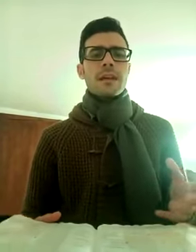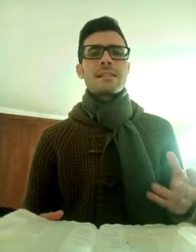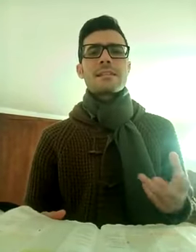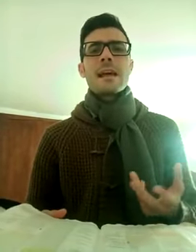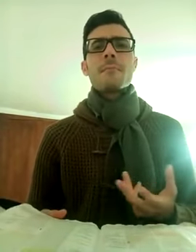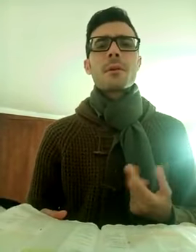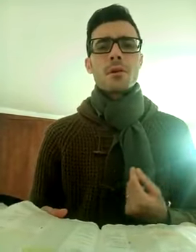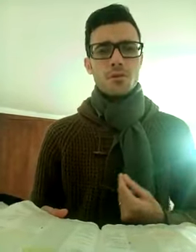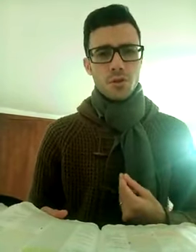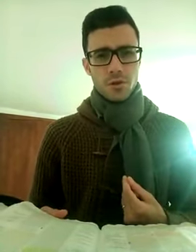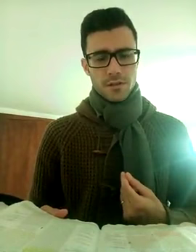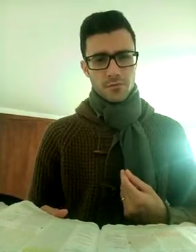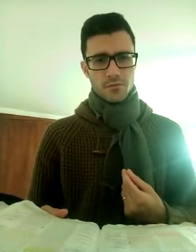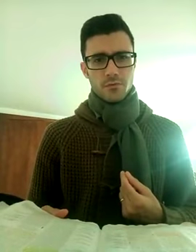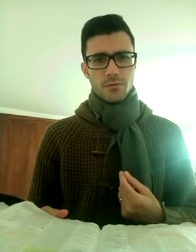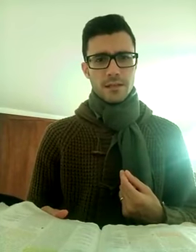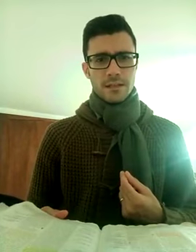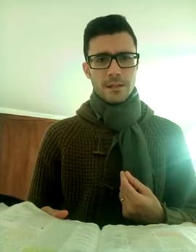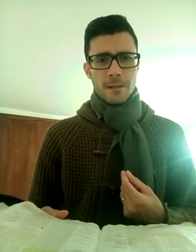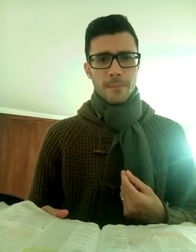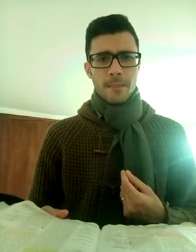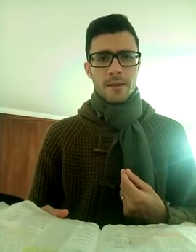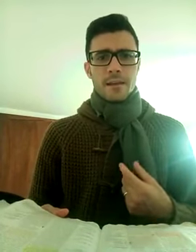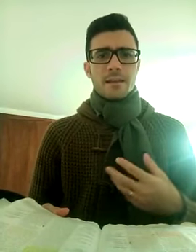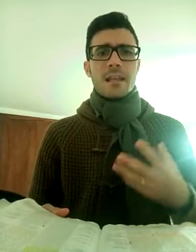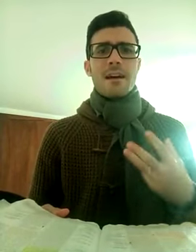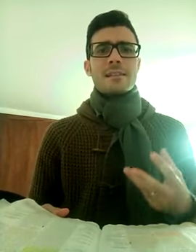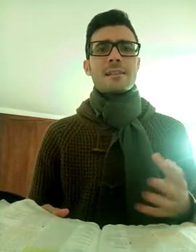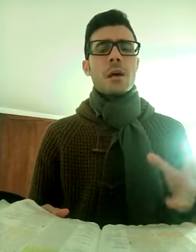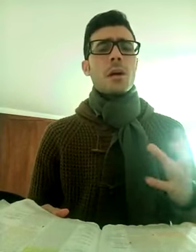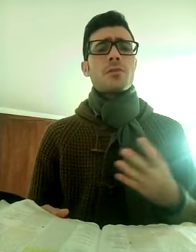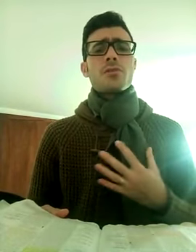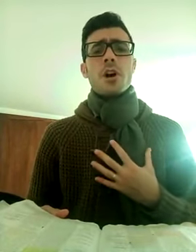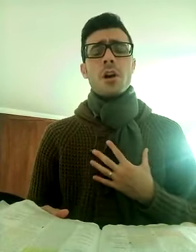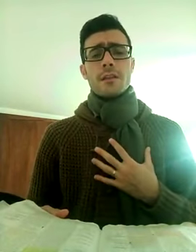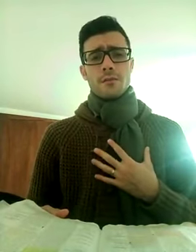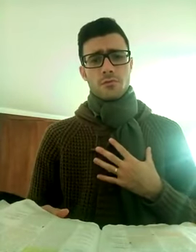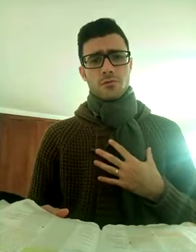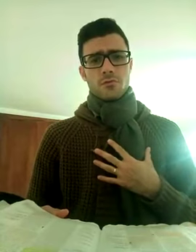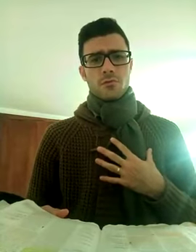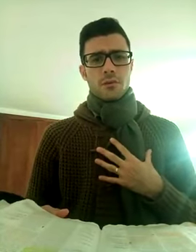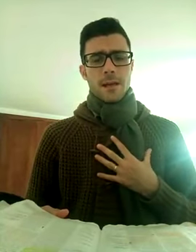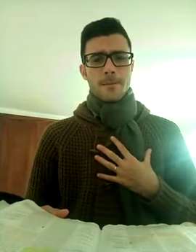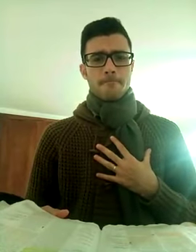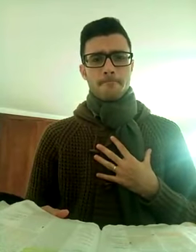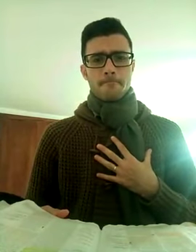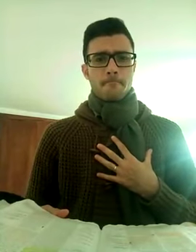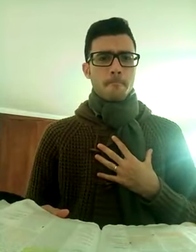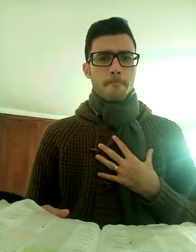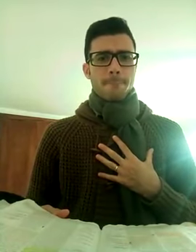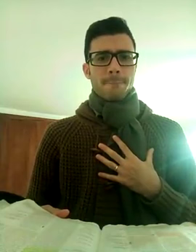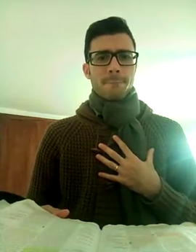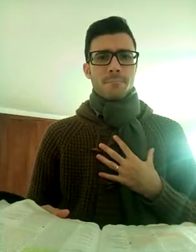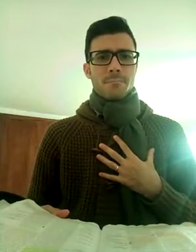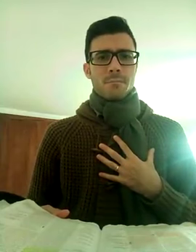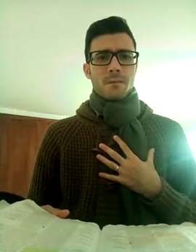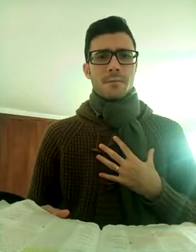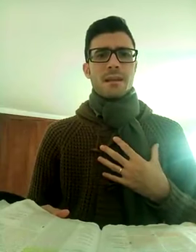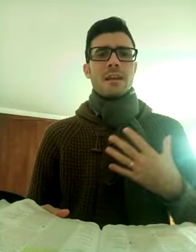è sempre una gioia nel nostro cuore, deve essere una gioia nel nostro cuore, perché